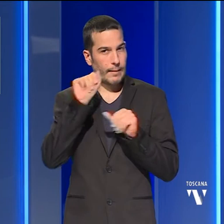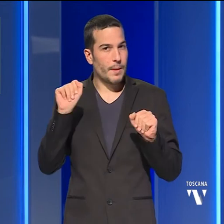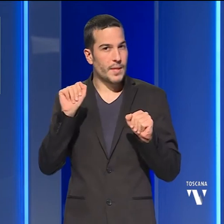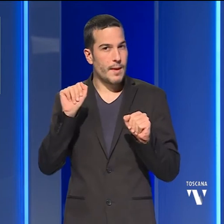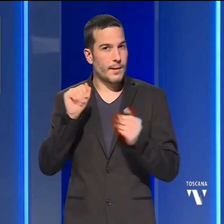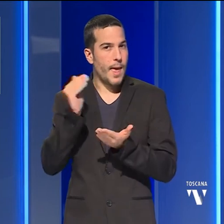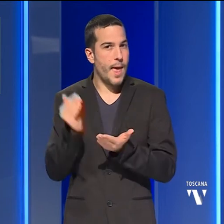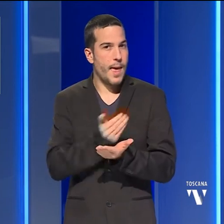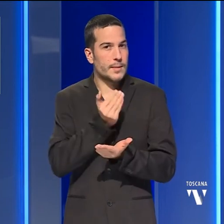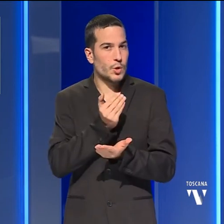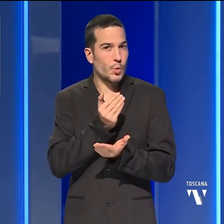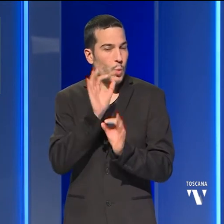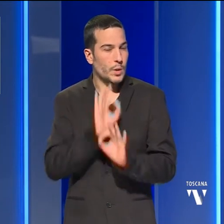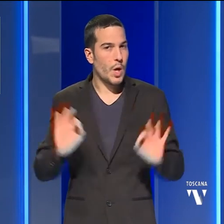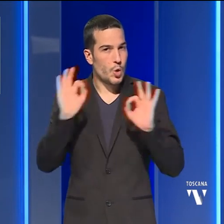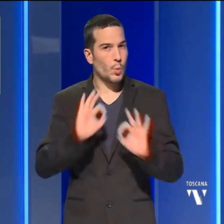alcuna ipotesi.